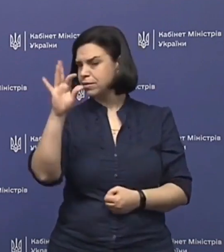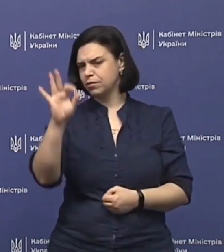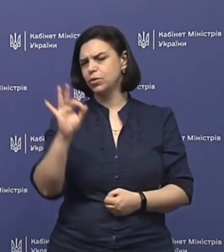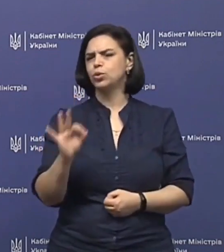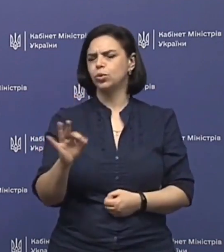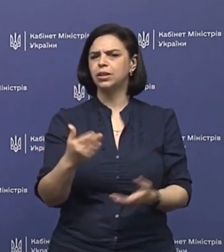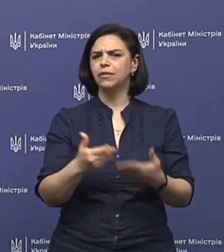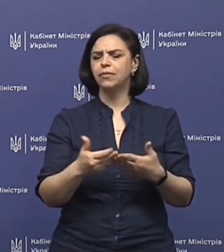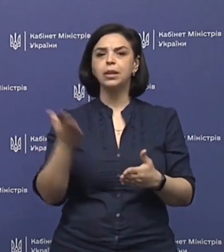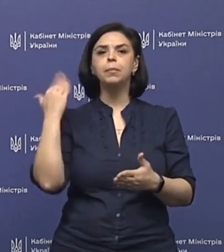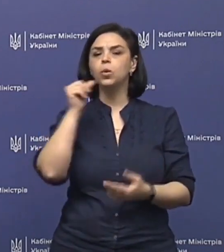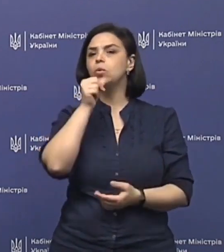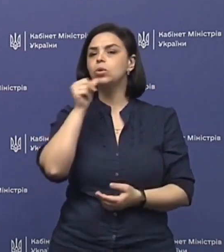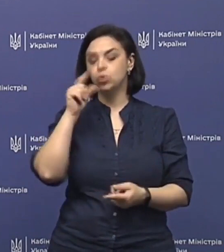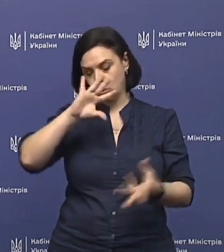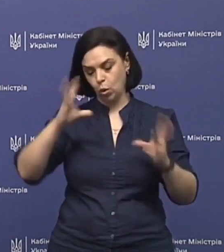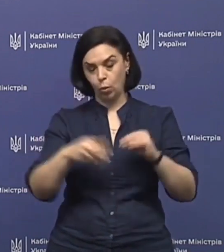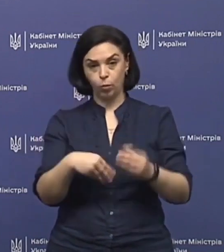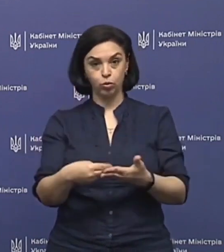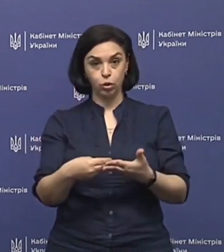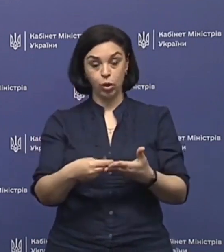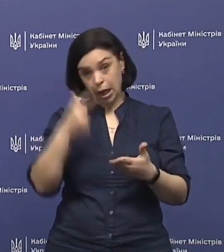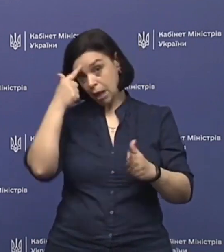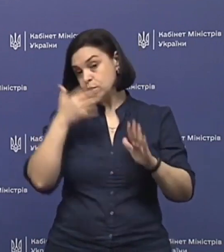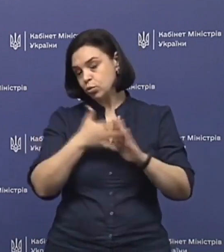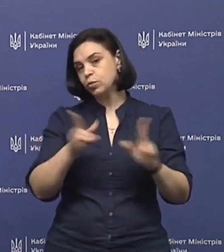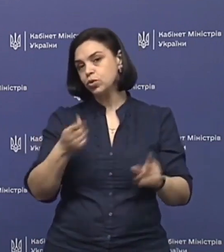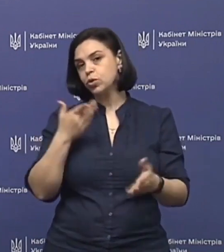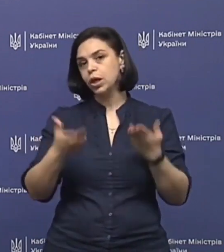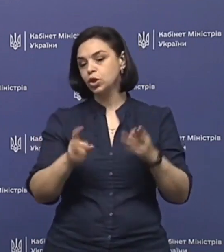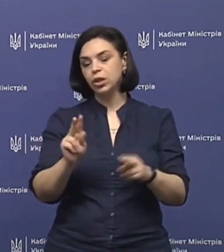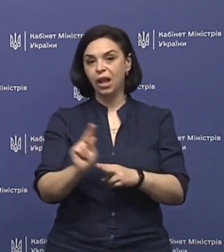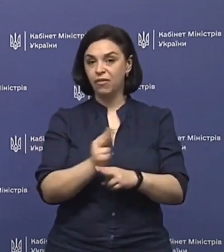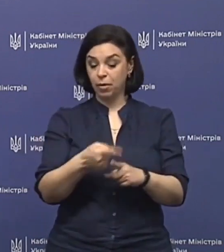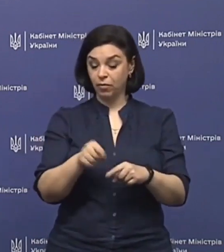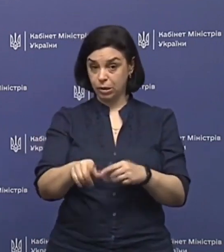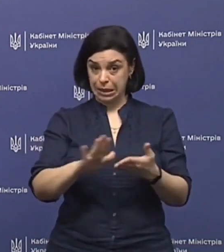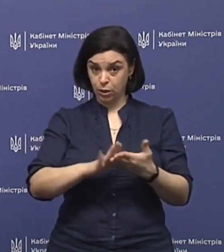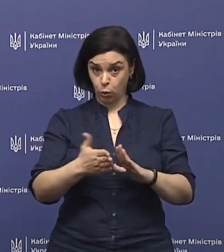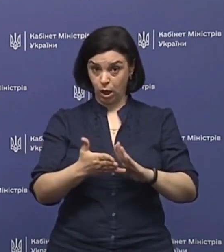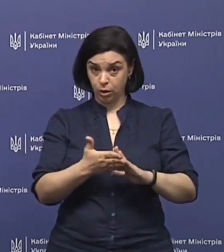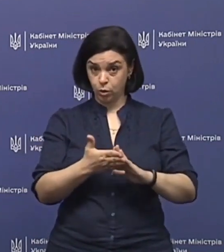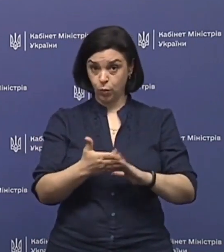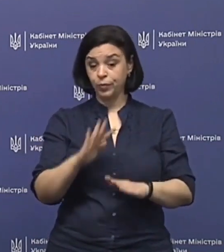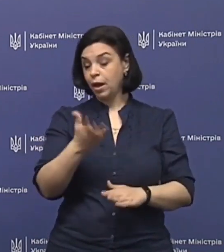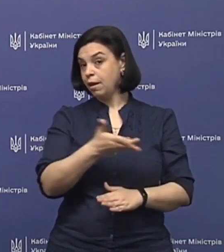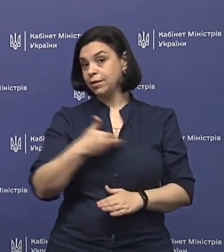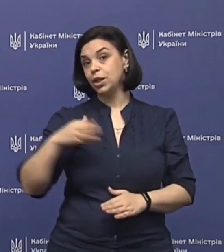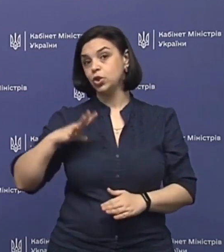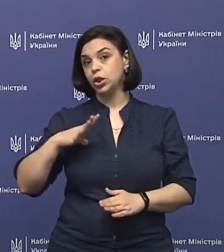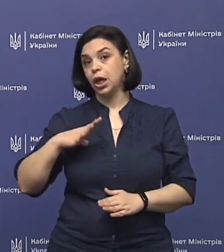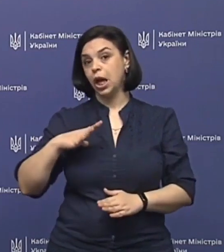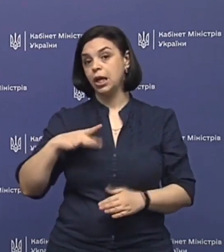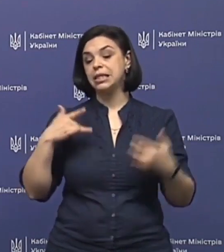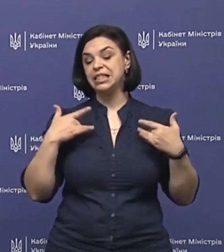% від минулого речного бюджету. Зрозуміло, що якщо не виправити ситуацію, нас чекають